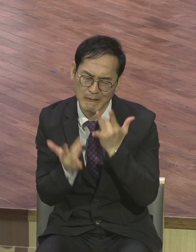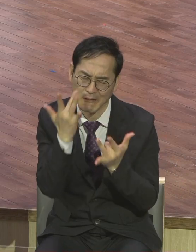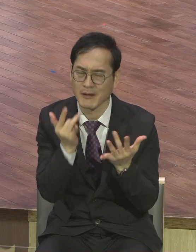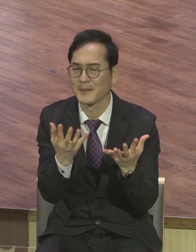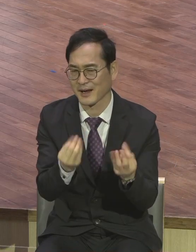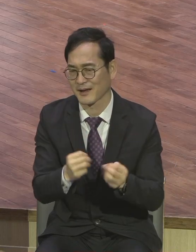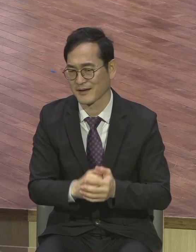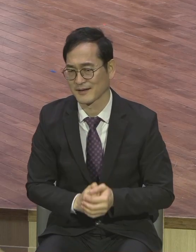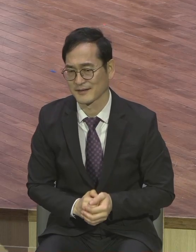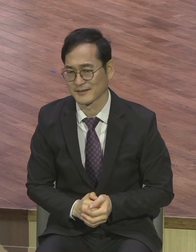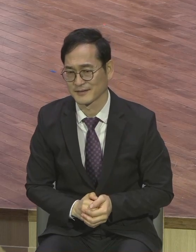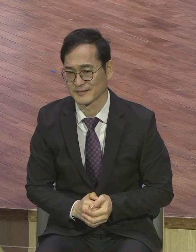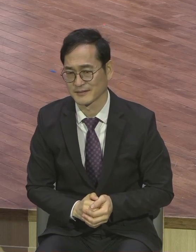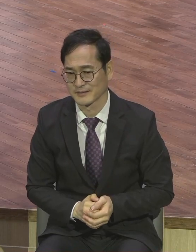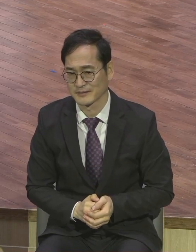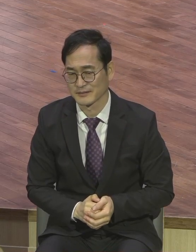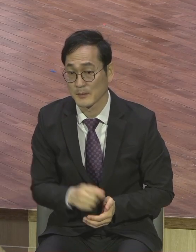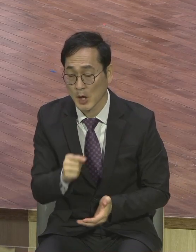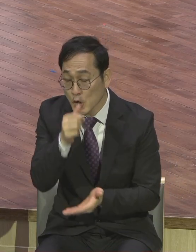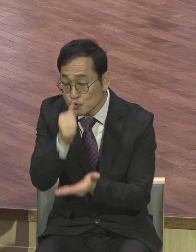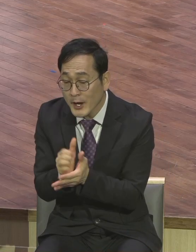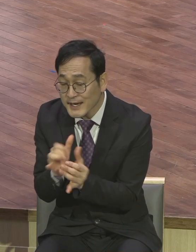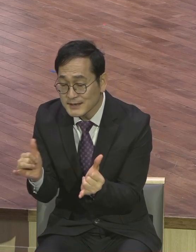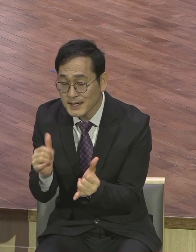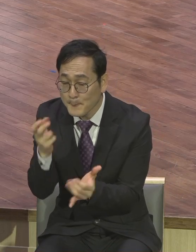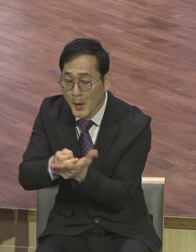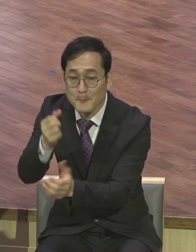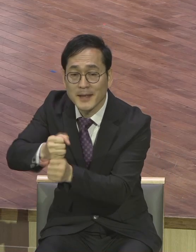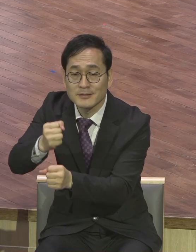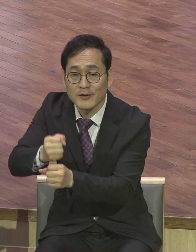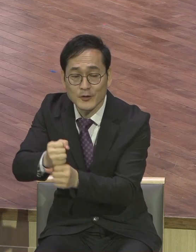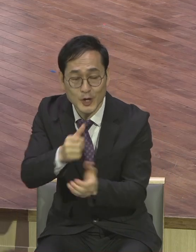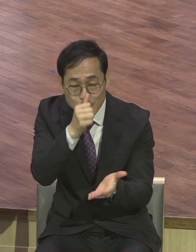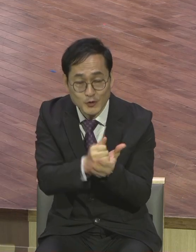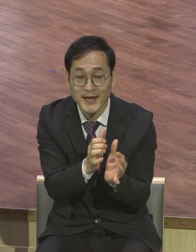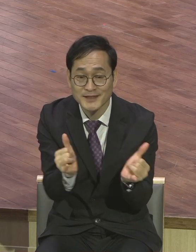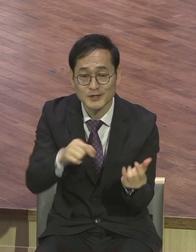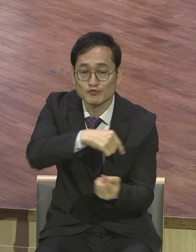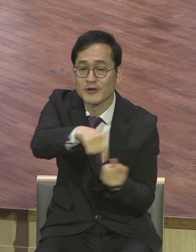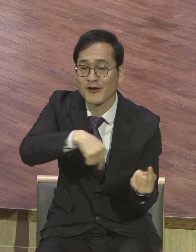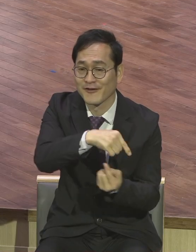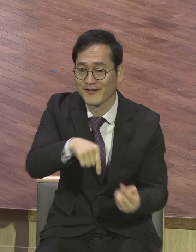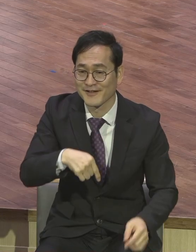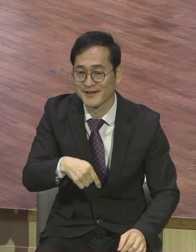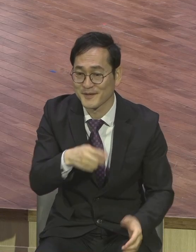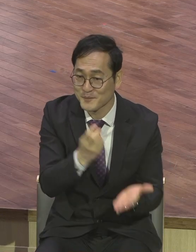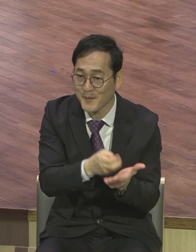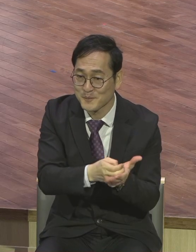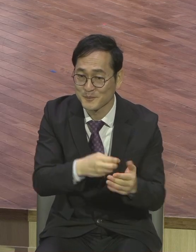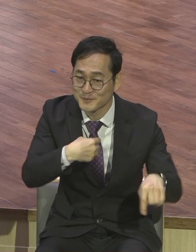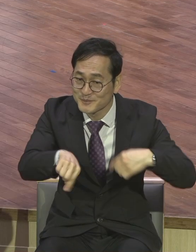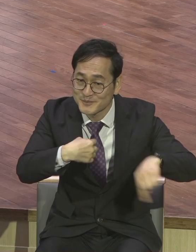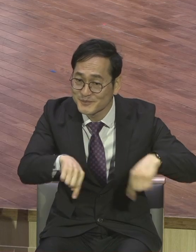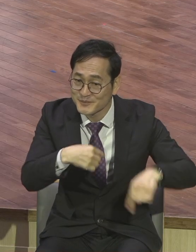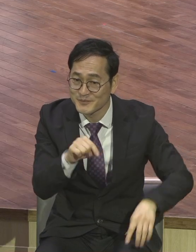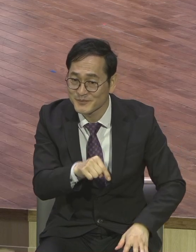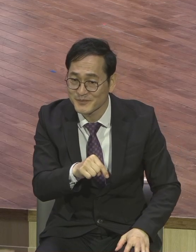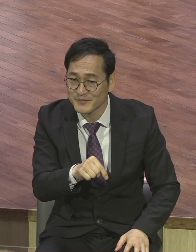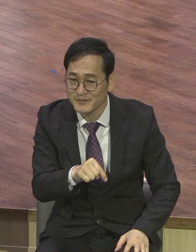왜? 죄인들이 만들어서 죄인들이 운영하기 때문에 그 제도 안에 많은 한계와 모순이